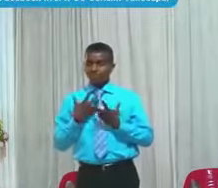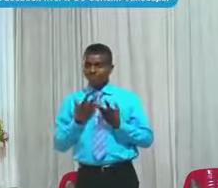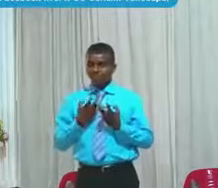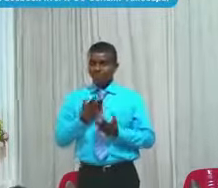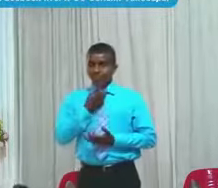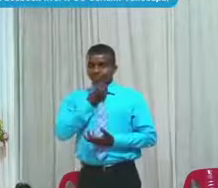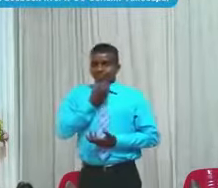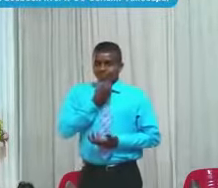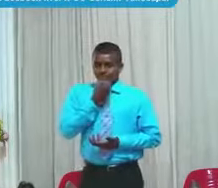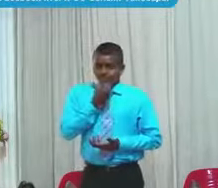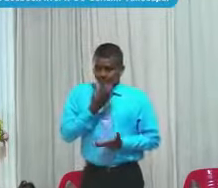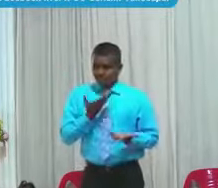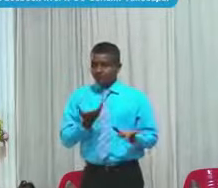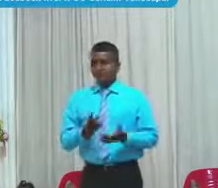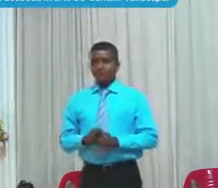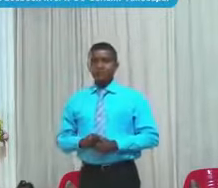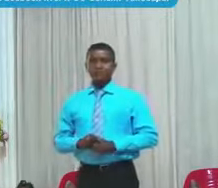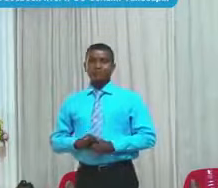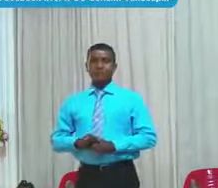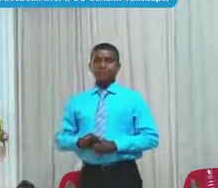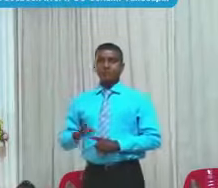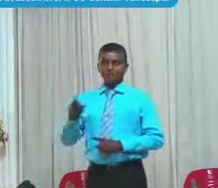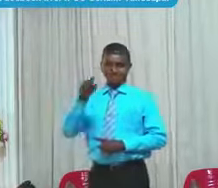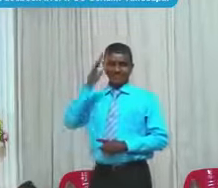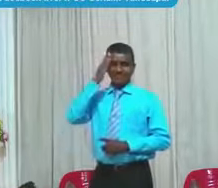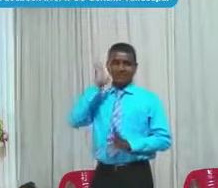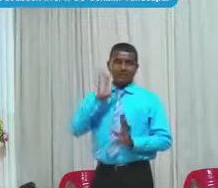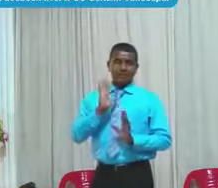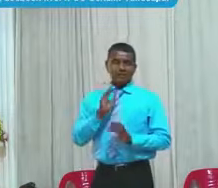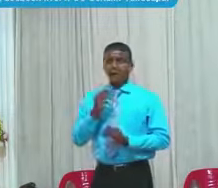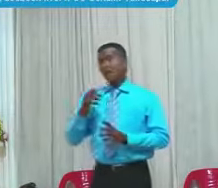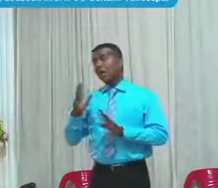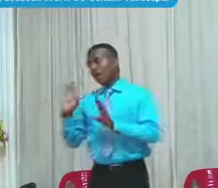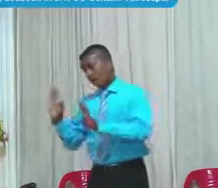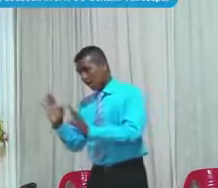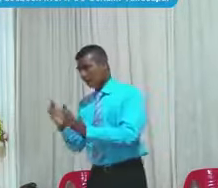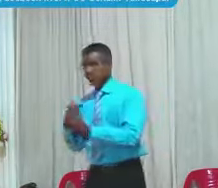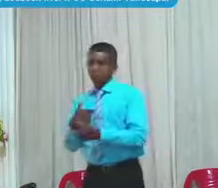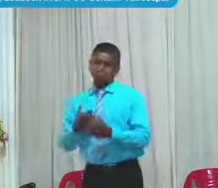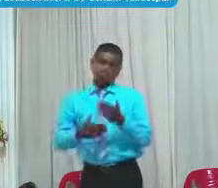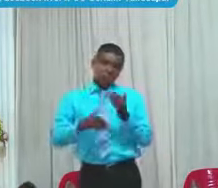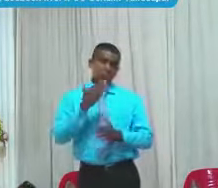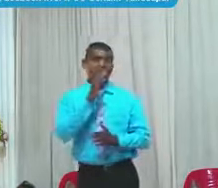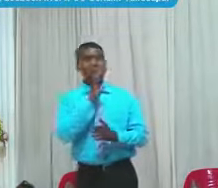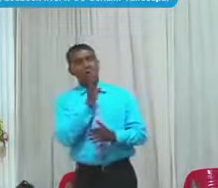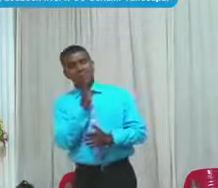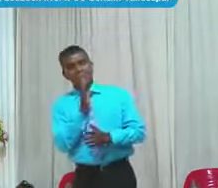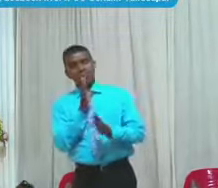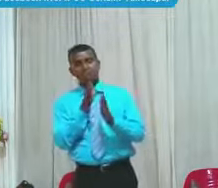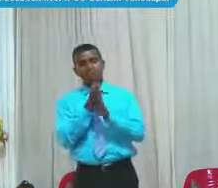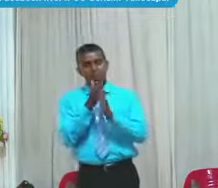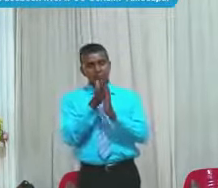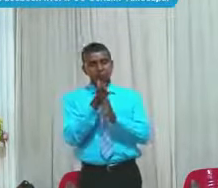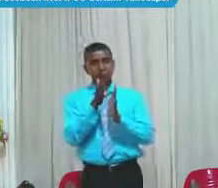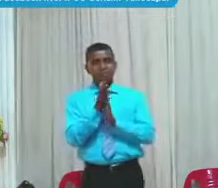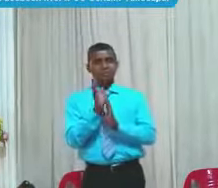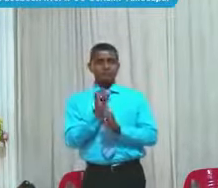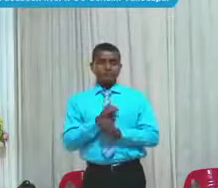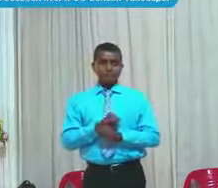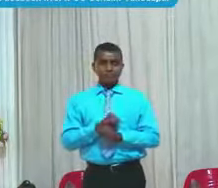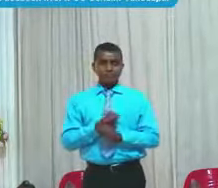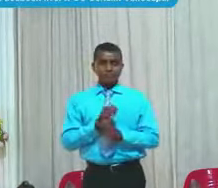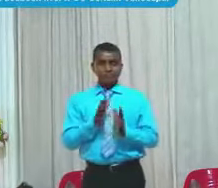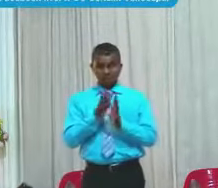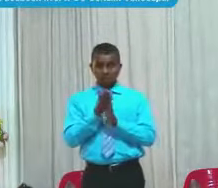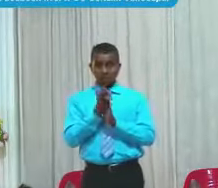Así que ya ustedes No tuvieron más argumentos Ahora voy a hablar yo Y empezó a hablar Algunas cosas Que me parecen Muy